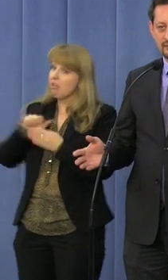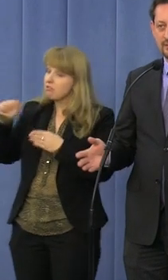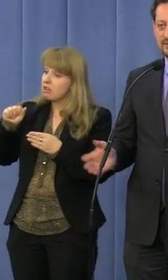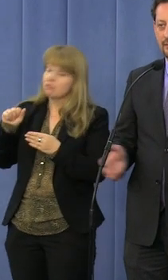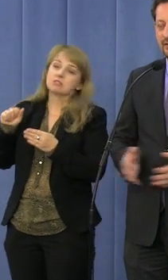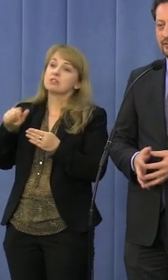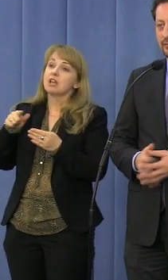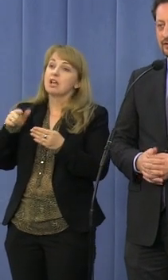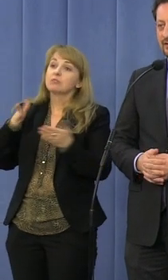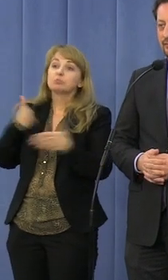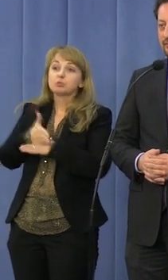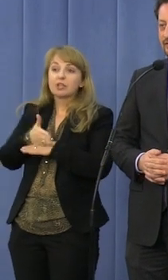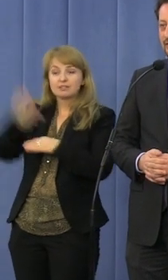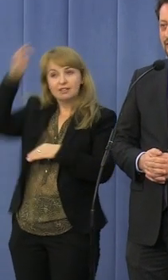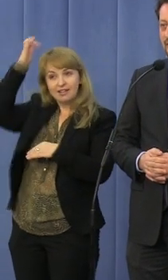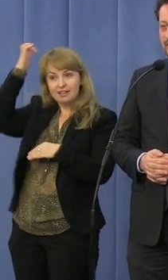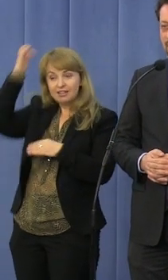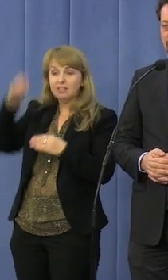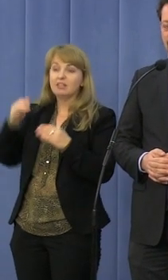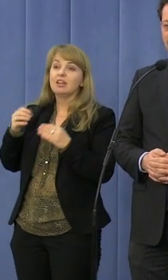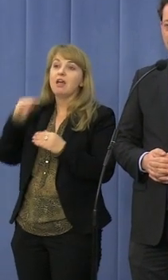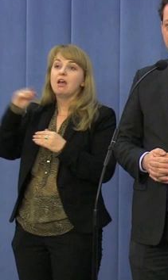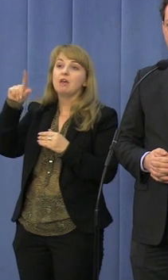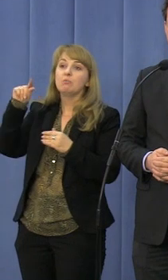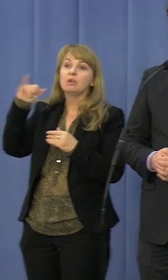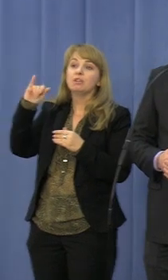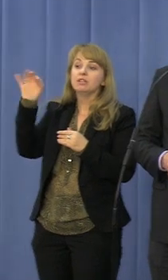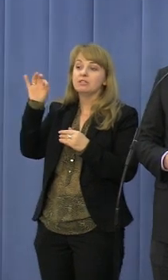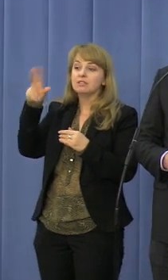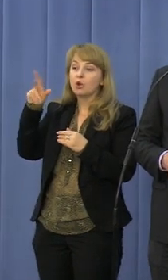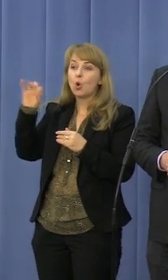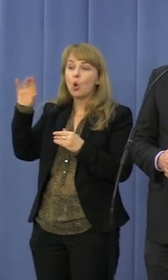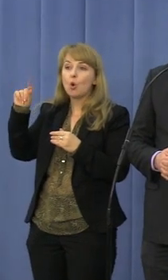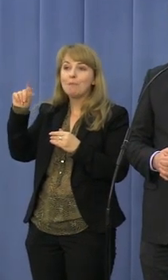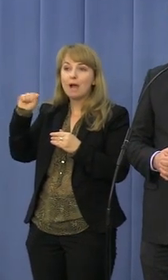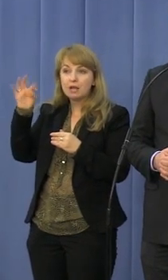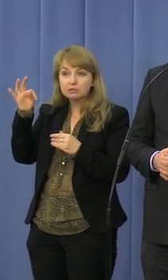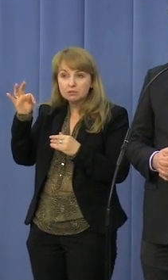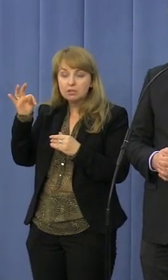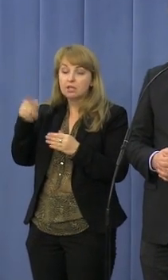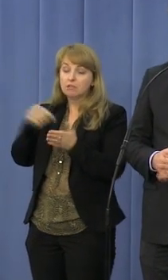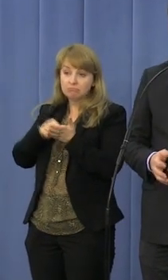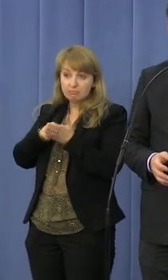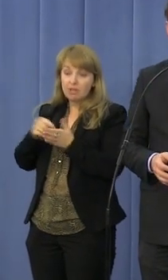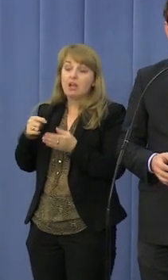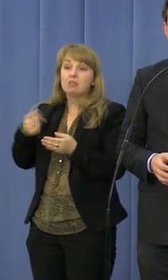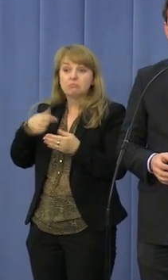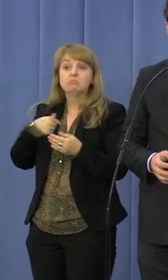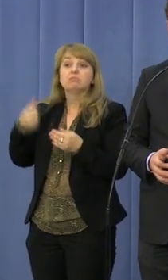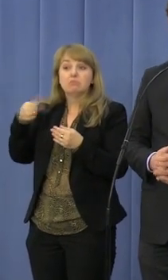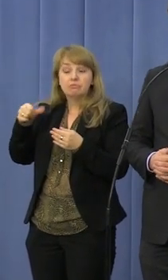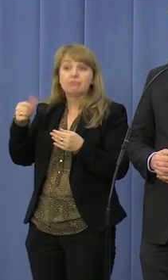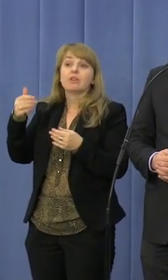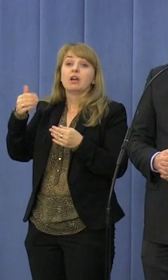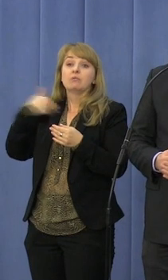w episkopacie pośrednio bądź bezpośrednio. W związku z tym przy tej całej nagonce, o której powie